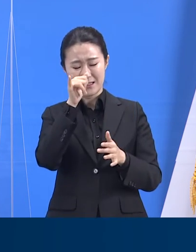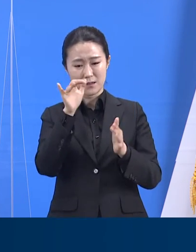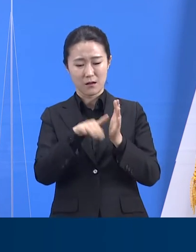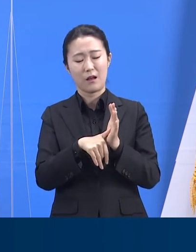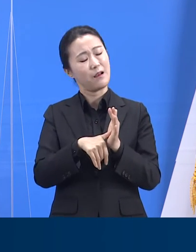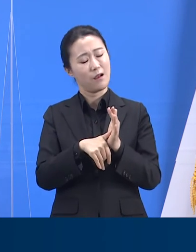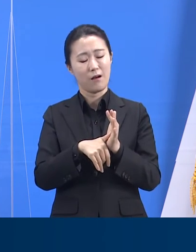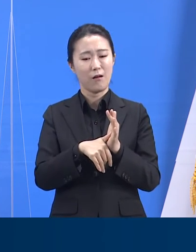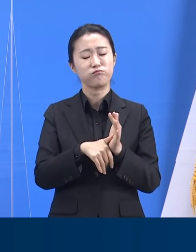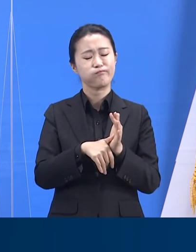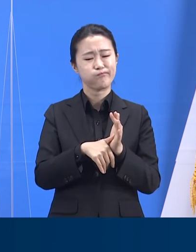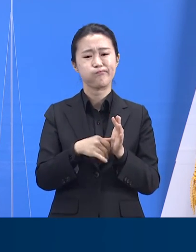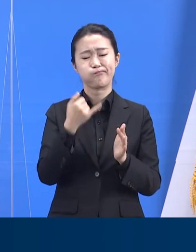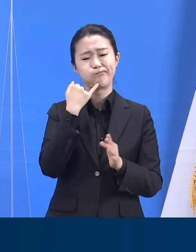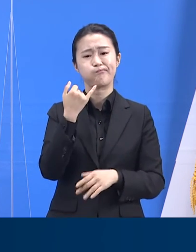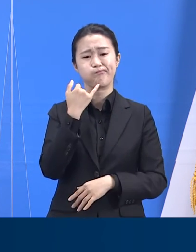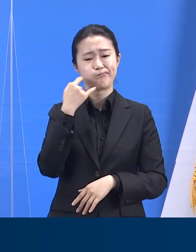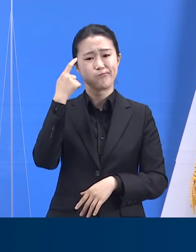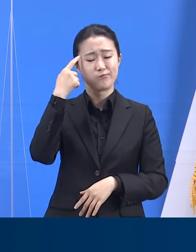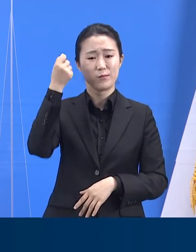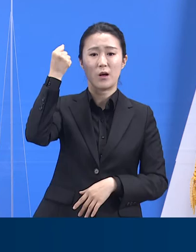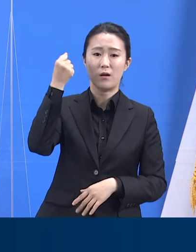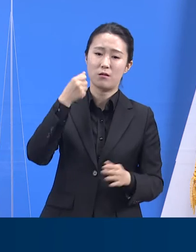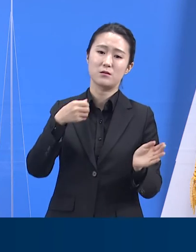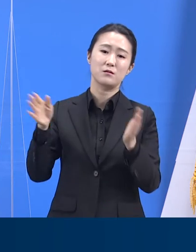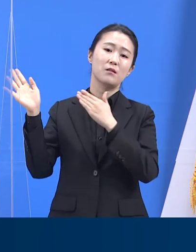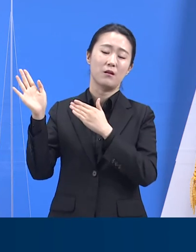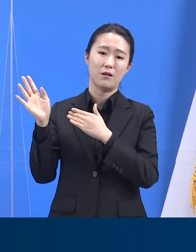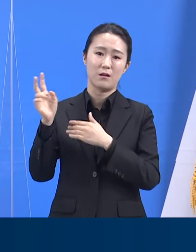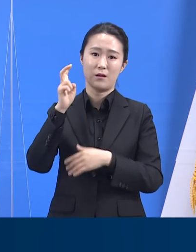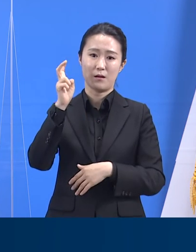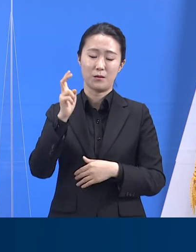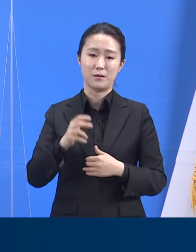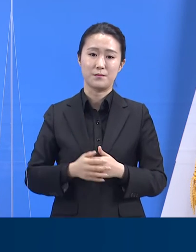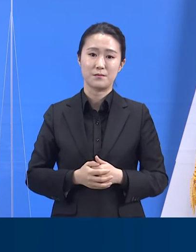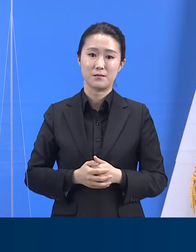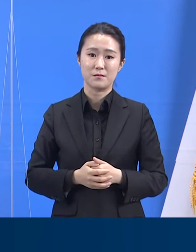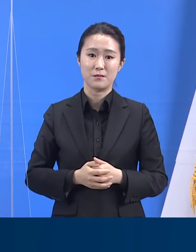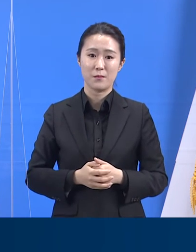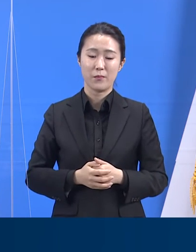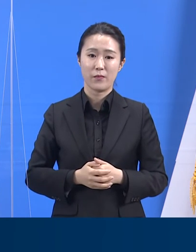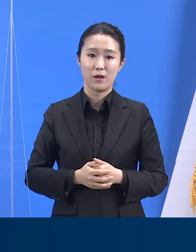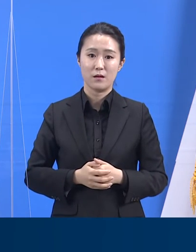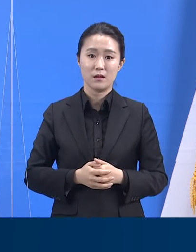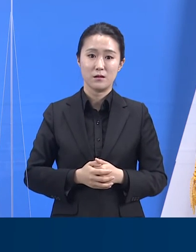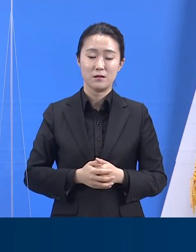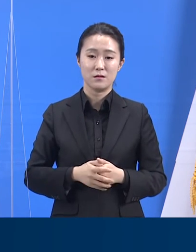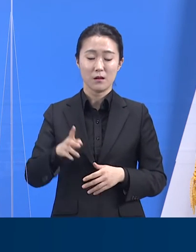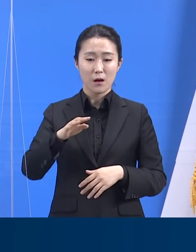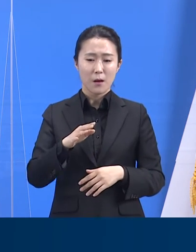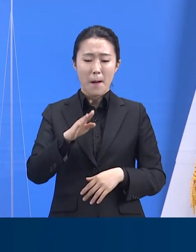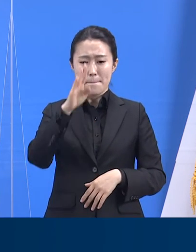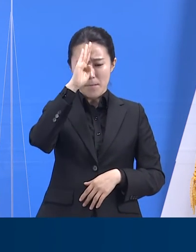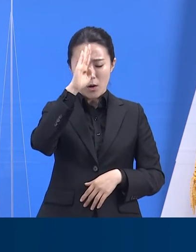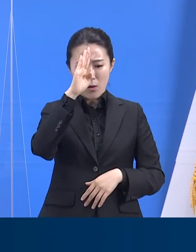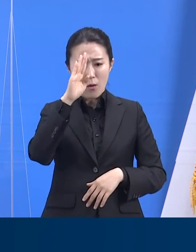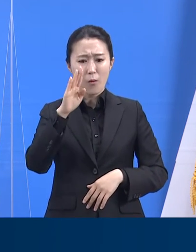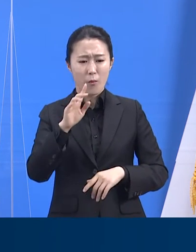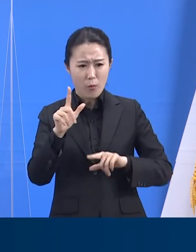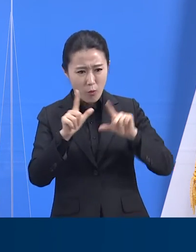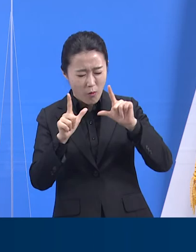지역사회에서 코로나19 유행을 통제하고 싶다면, 증상 있는 사람을 늦지 않게 발견해내는 것이 최선의